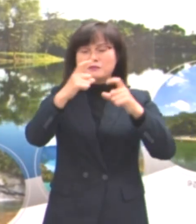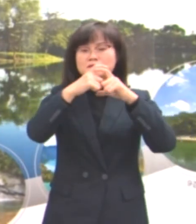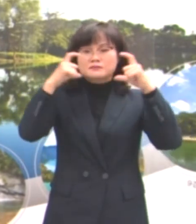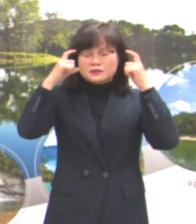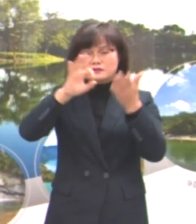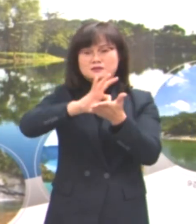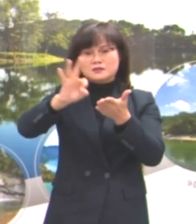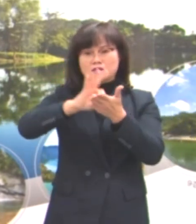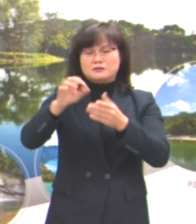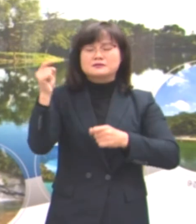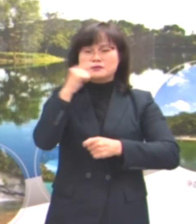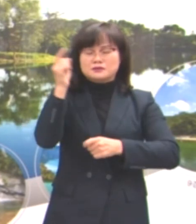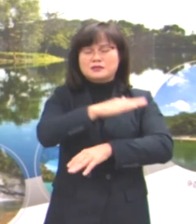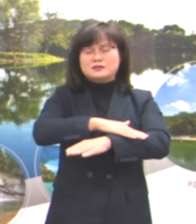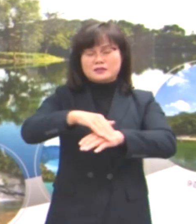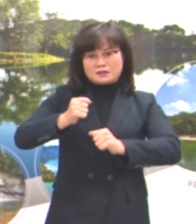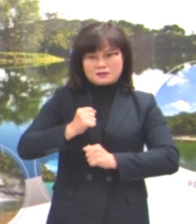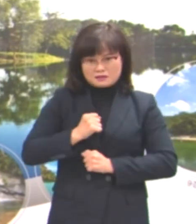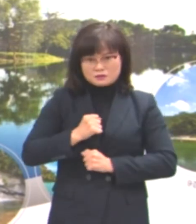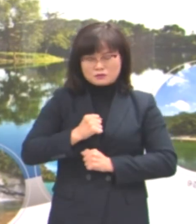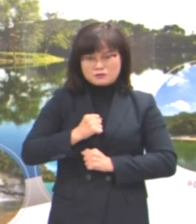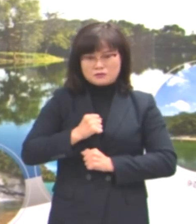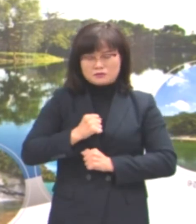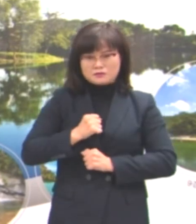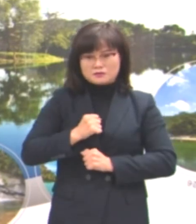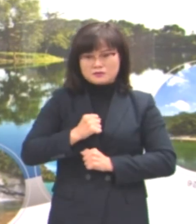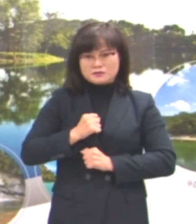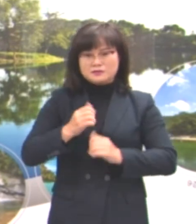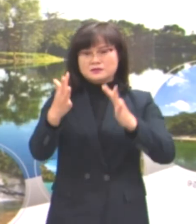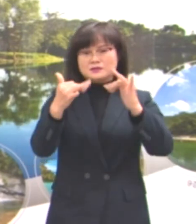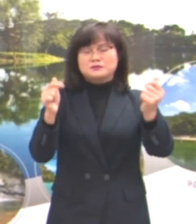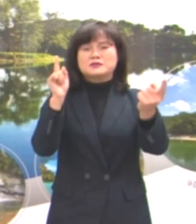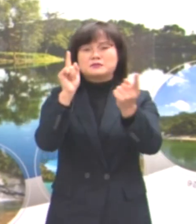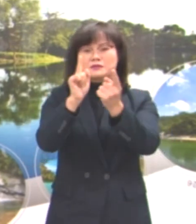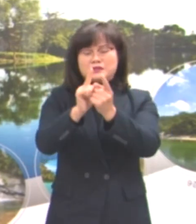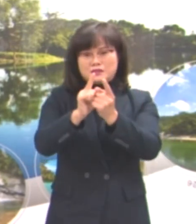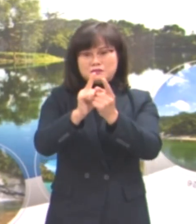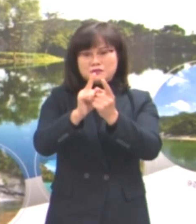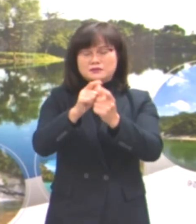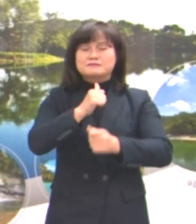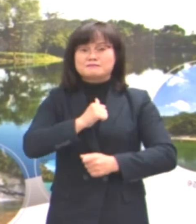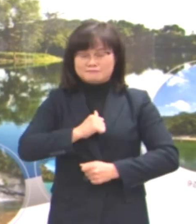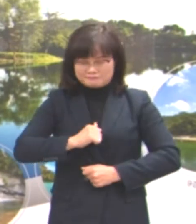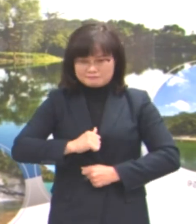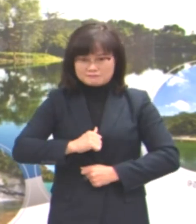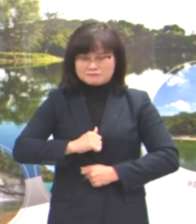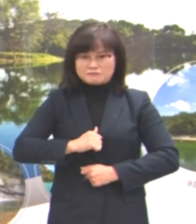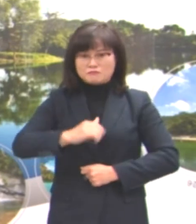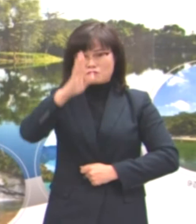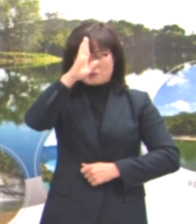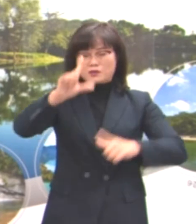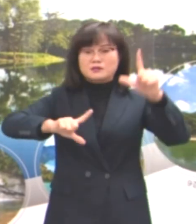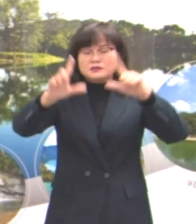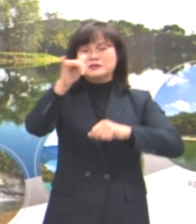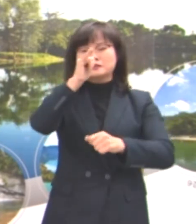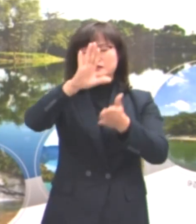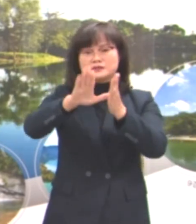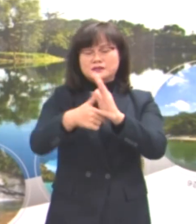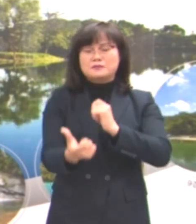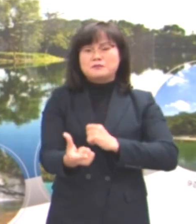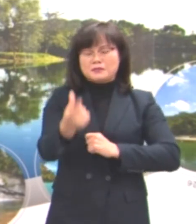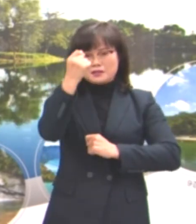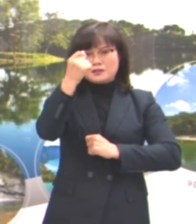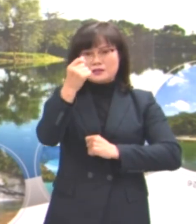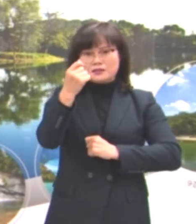착용을 철저히 하고 주변과 접촉을 자제해 주시기 바라며 증상이 있는 경우 신속하게